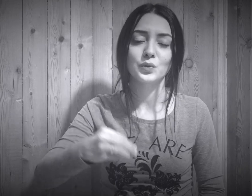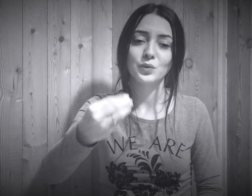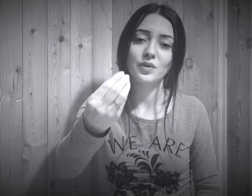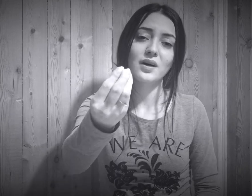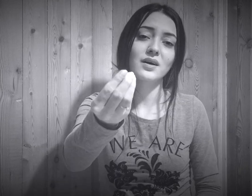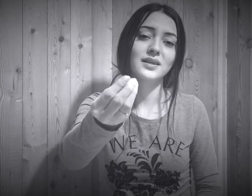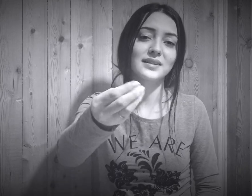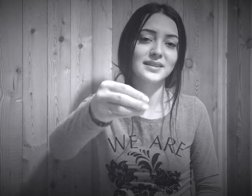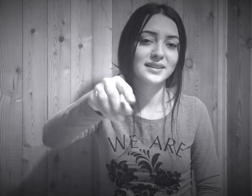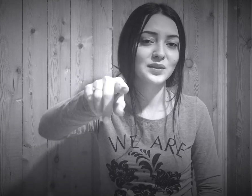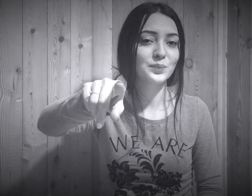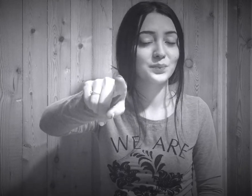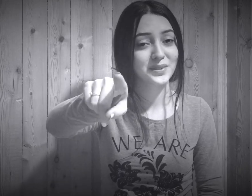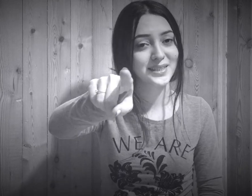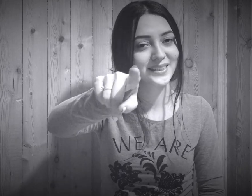verdiğimsin